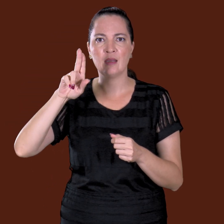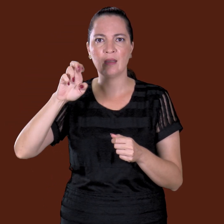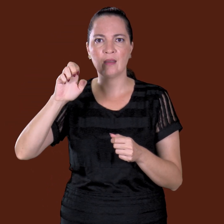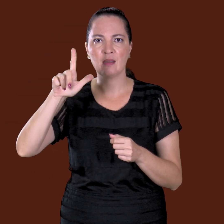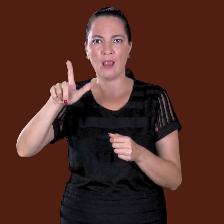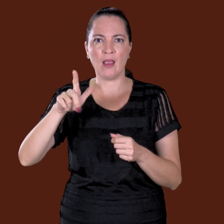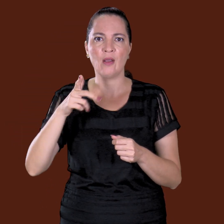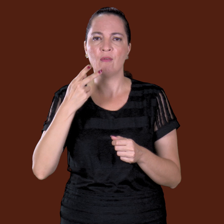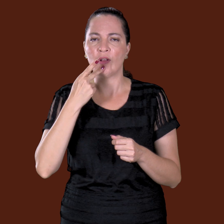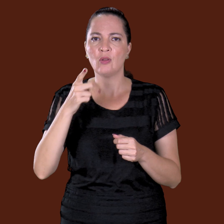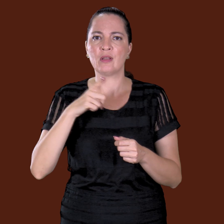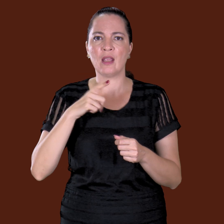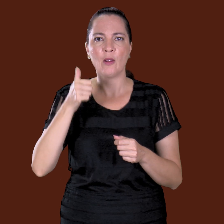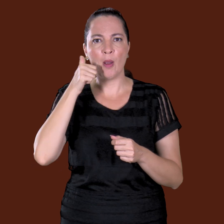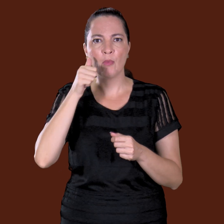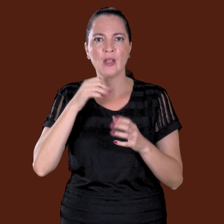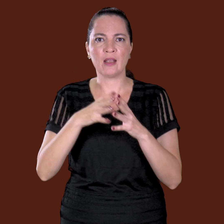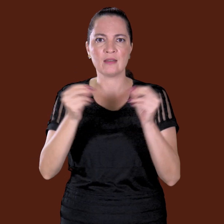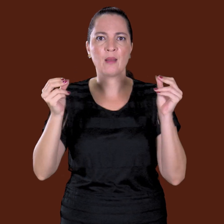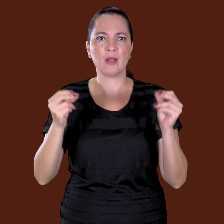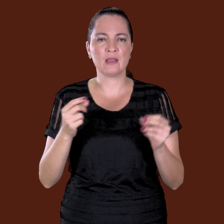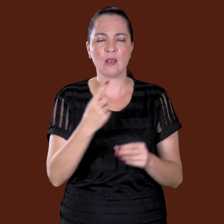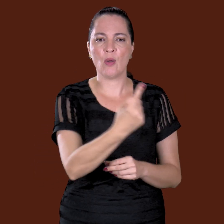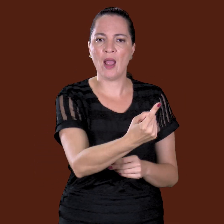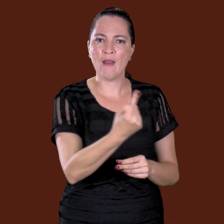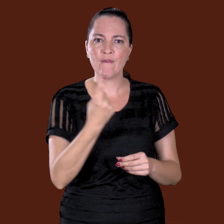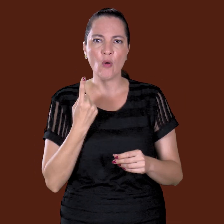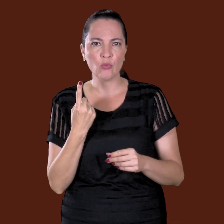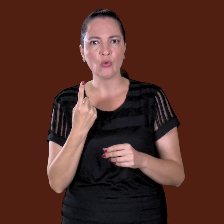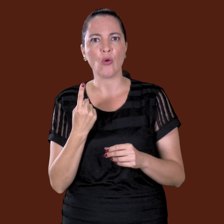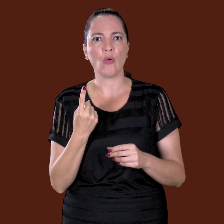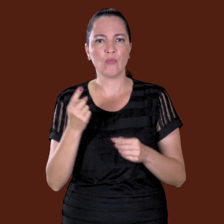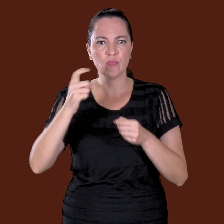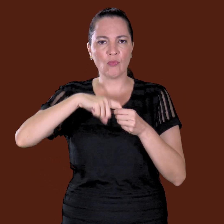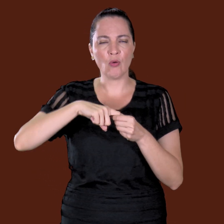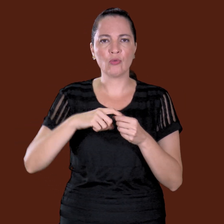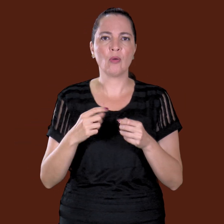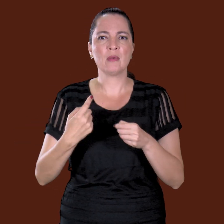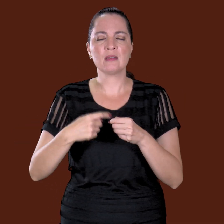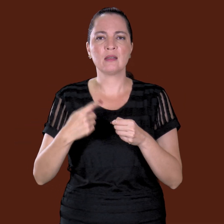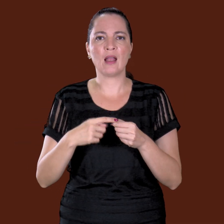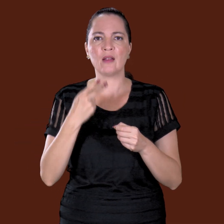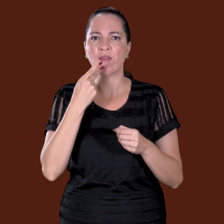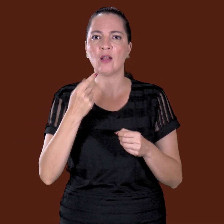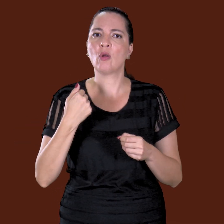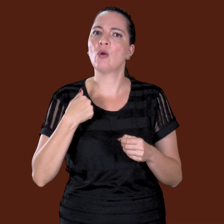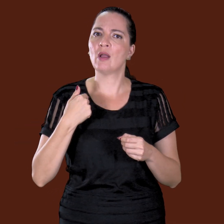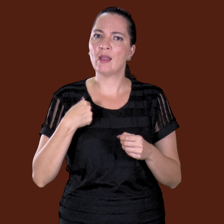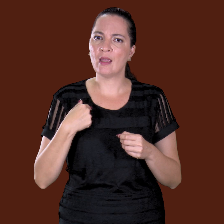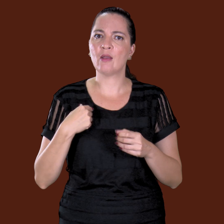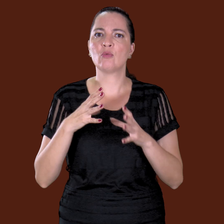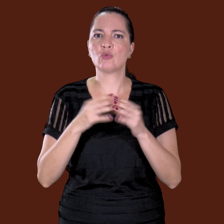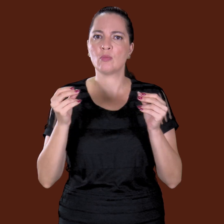que é? falou, não, não posso falar onde é que eu vou, não. Tornou a sumir e tornou a aparecer, muitos anos. Aí na segunda vez, ela veio e falou,